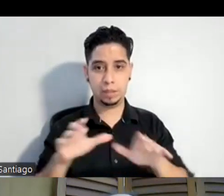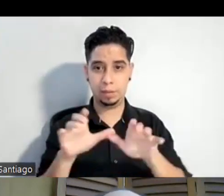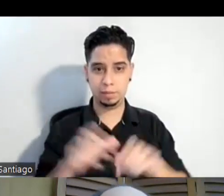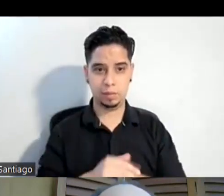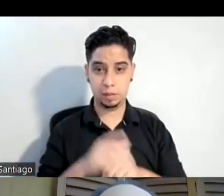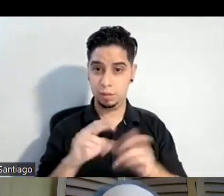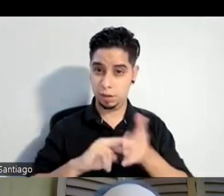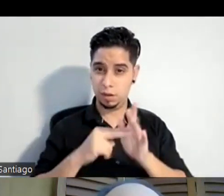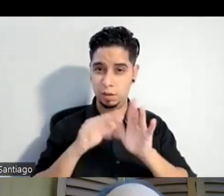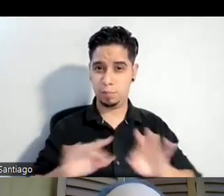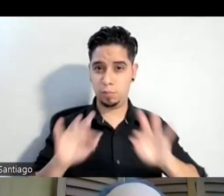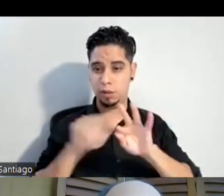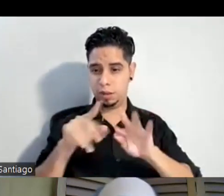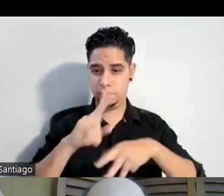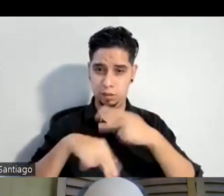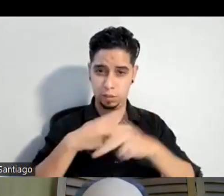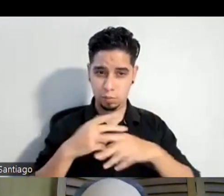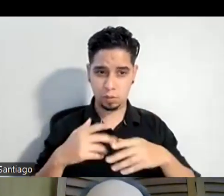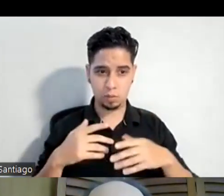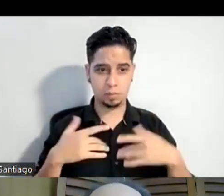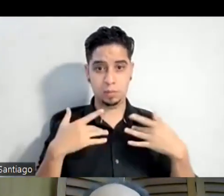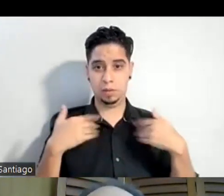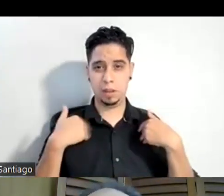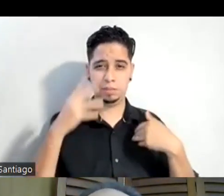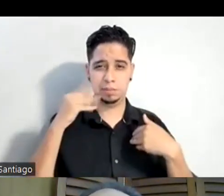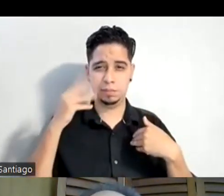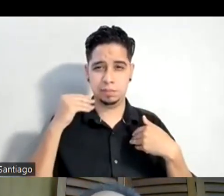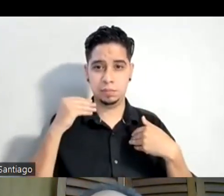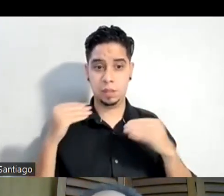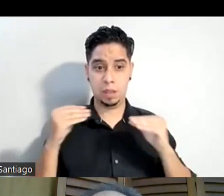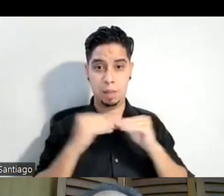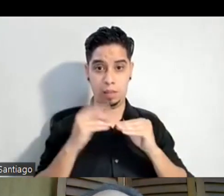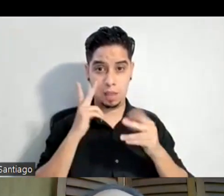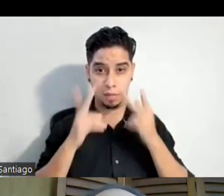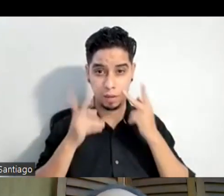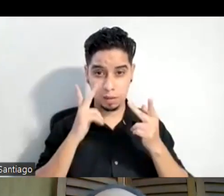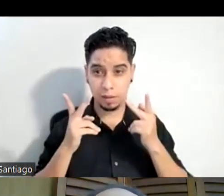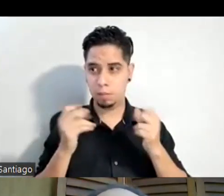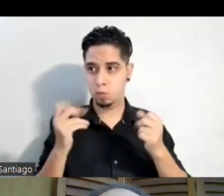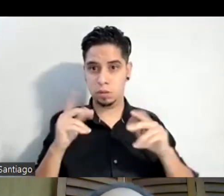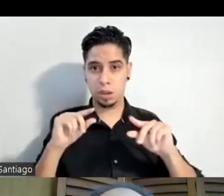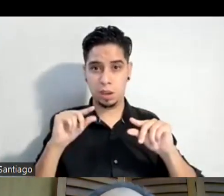la oportunidad de de ver esta experiencia teatral además de ver ver tantas generaciones de teatristas